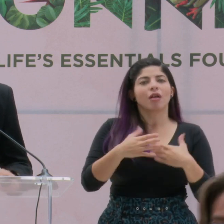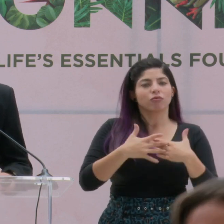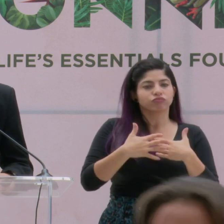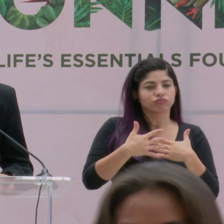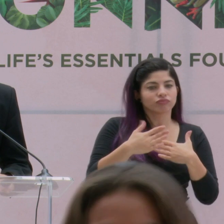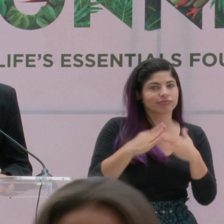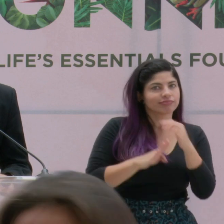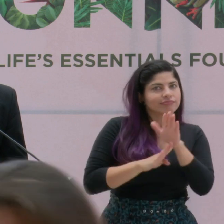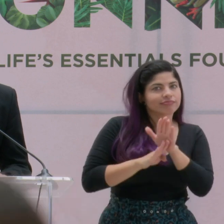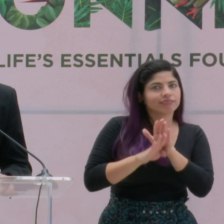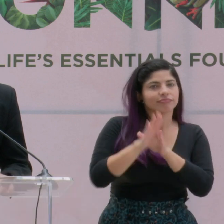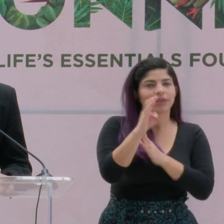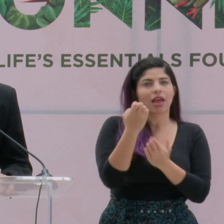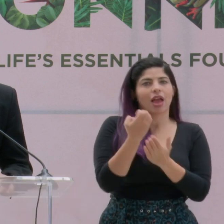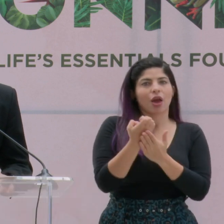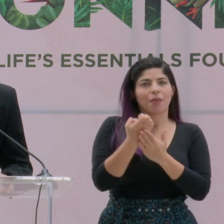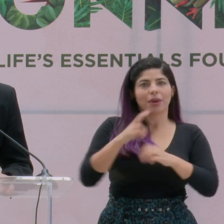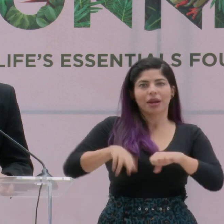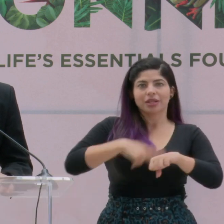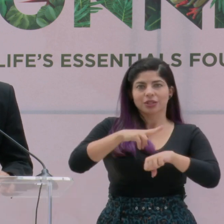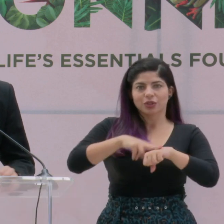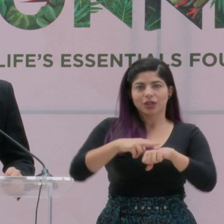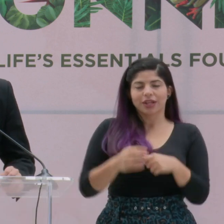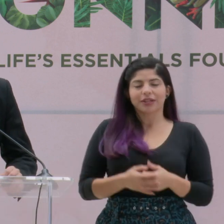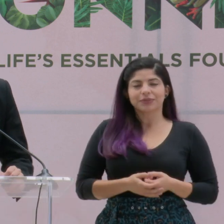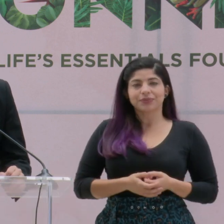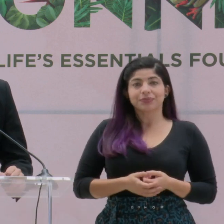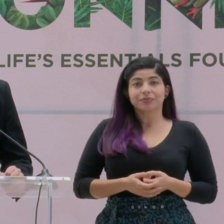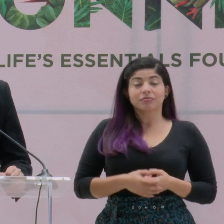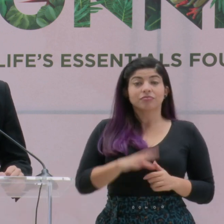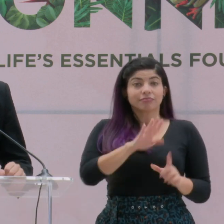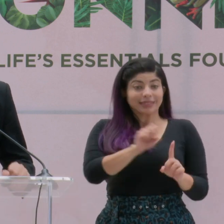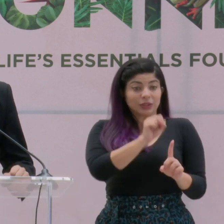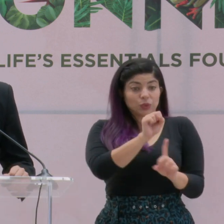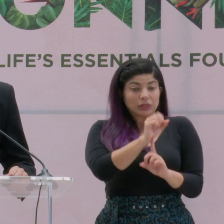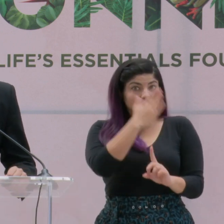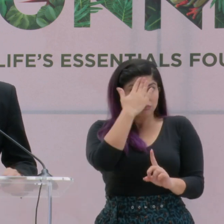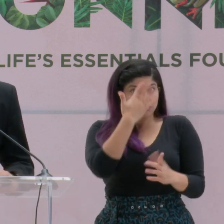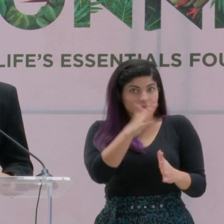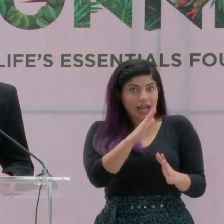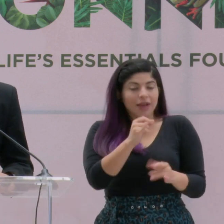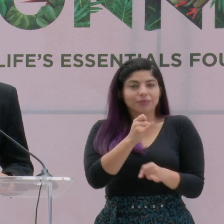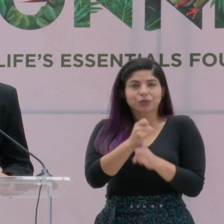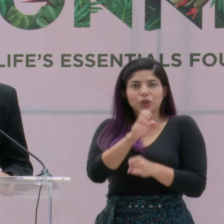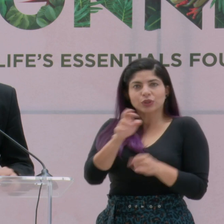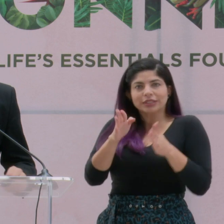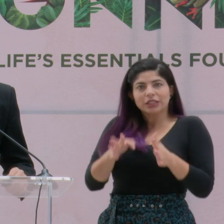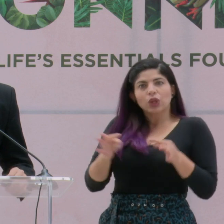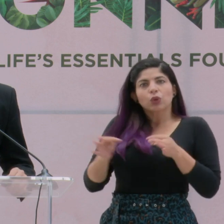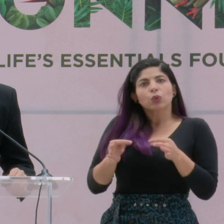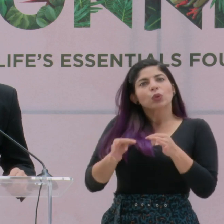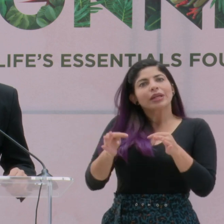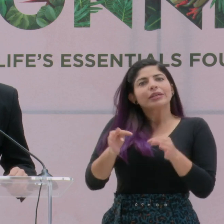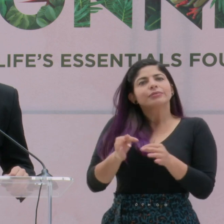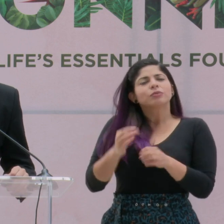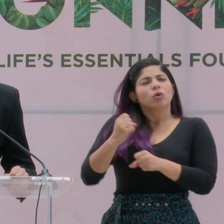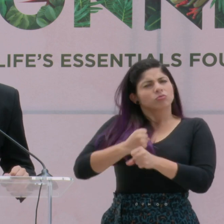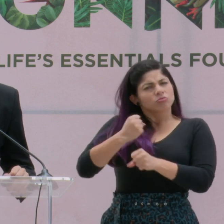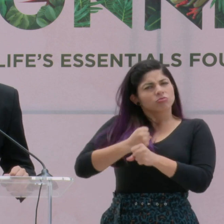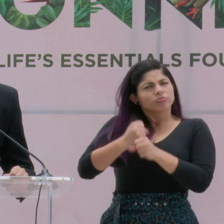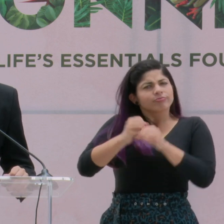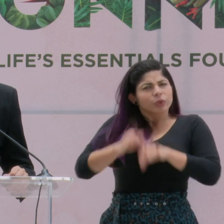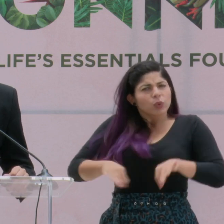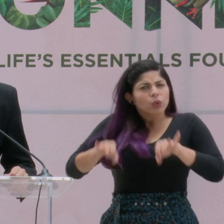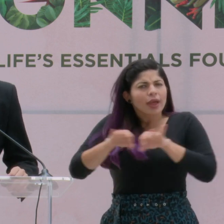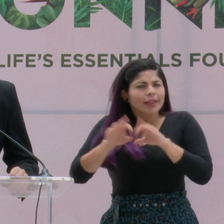crecimiento de la economía nacional. Ante esta realidad, el Instituto Costarricense de Turismo realiza importantes